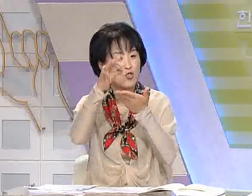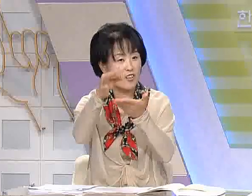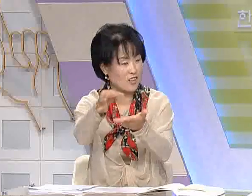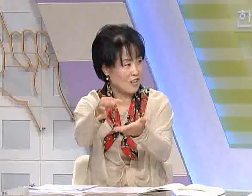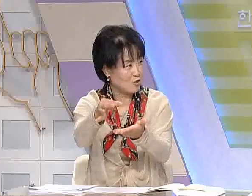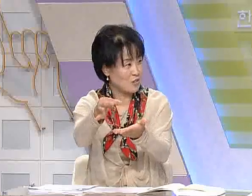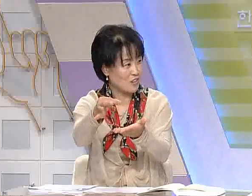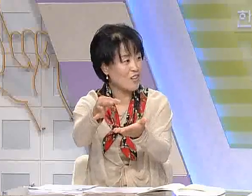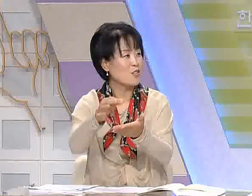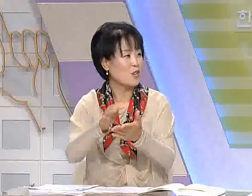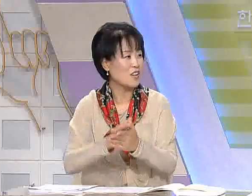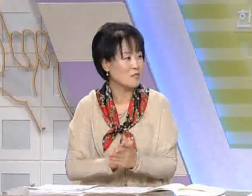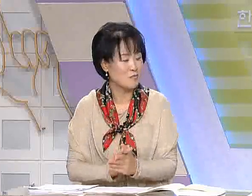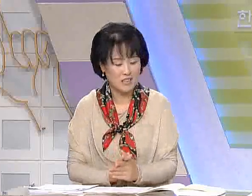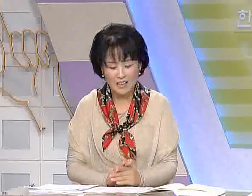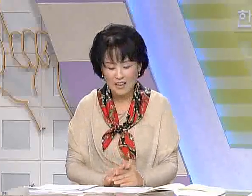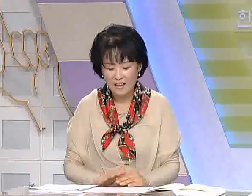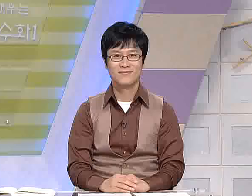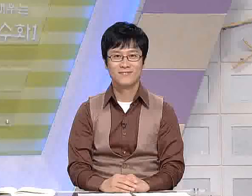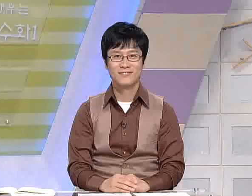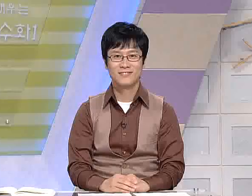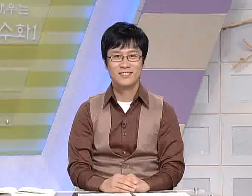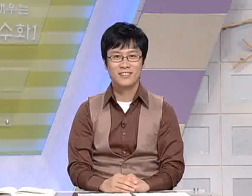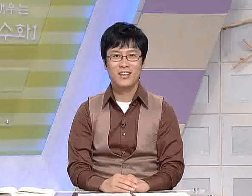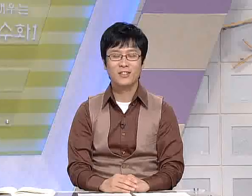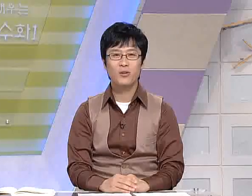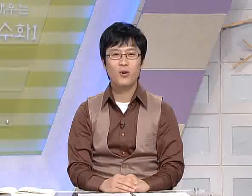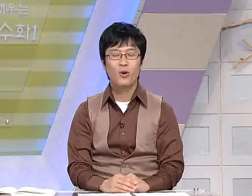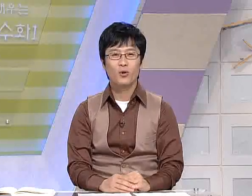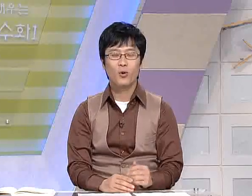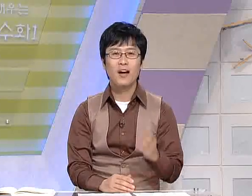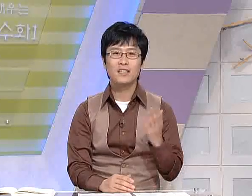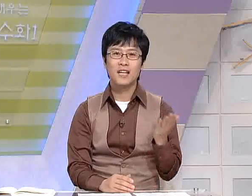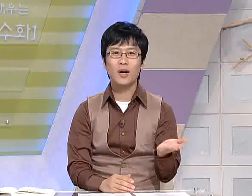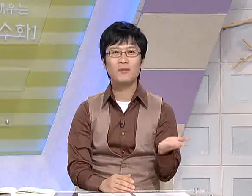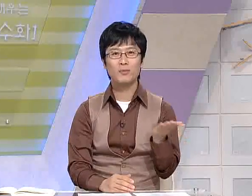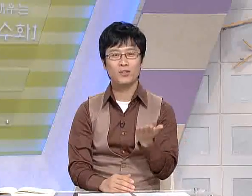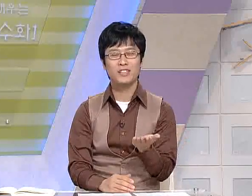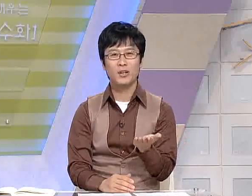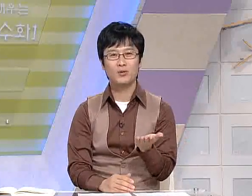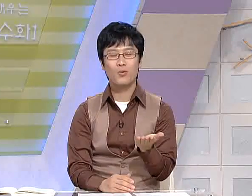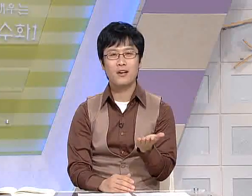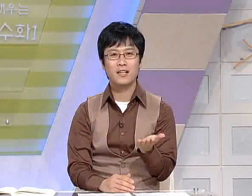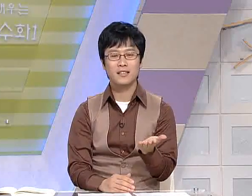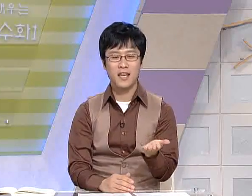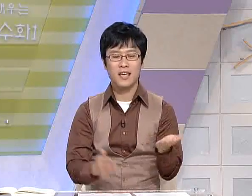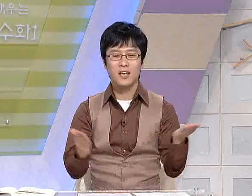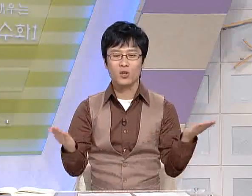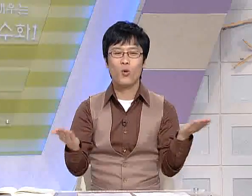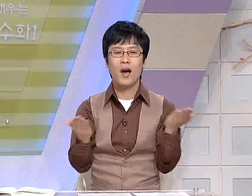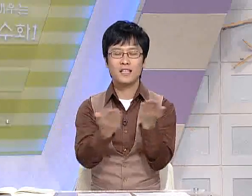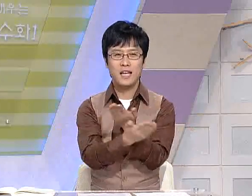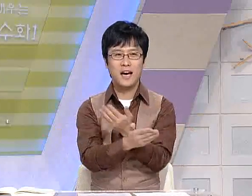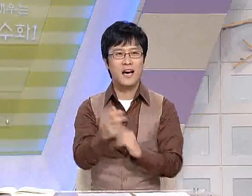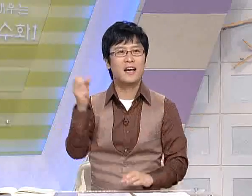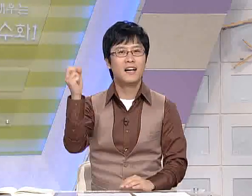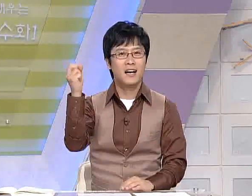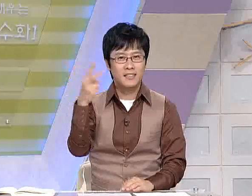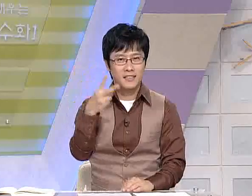수영을 해주면 되겠습니다. 네. 교환이나 환불이라고 수화를 할 때, 교환이나 할